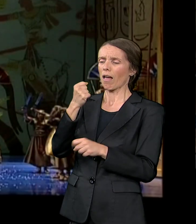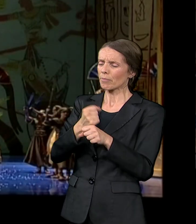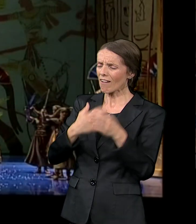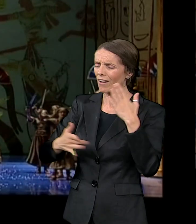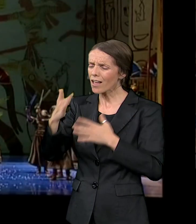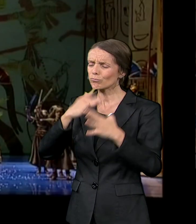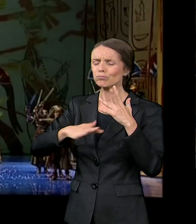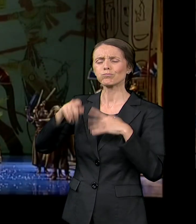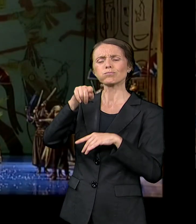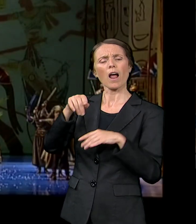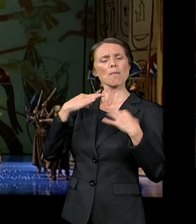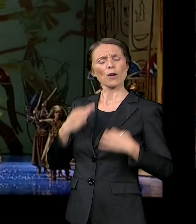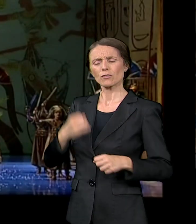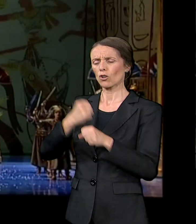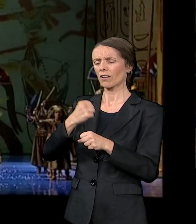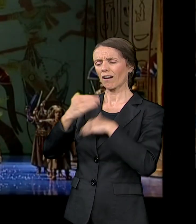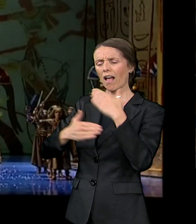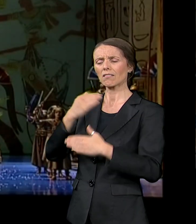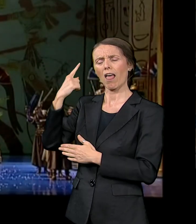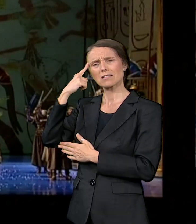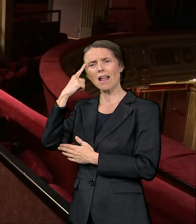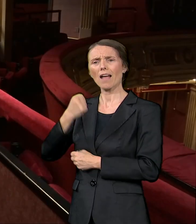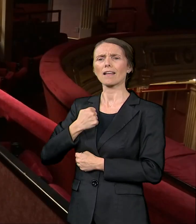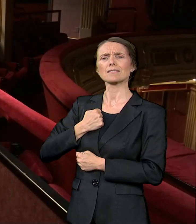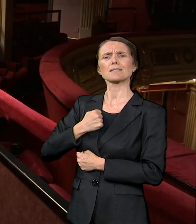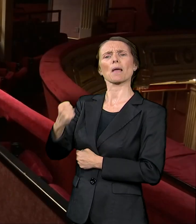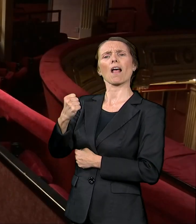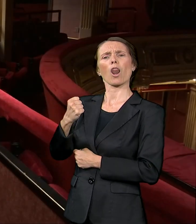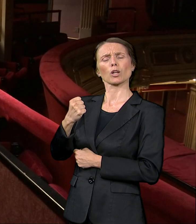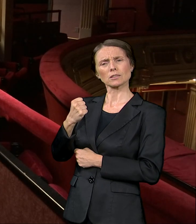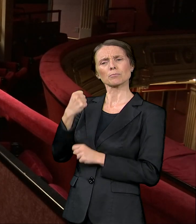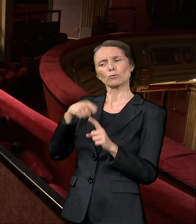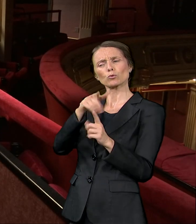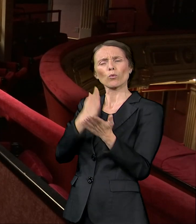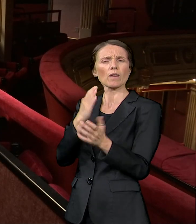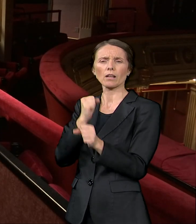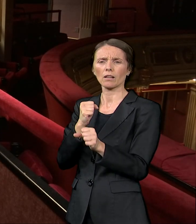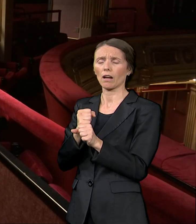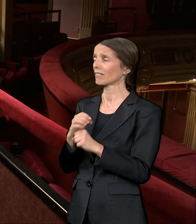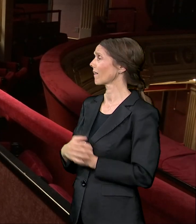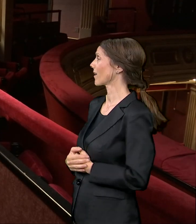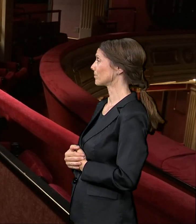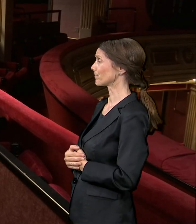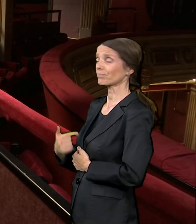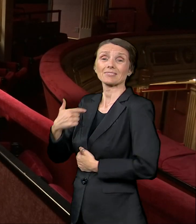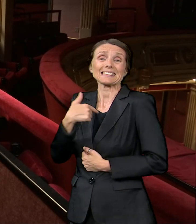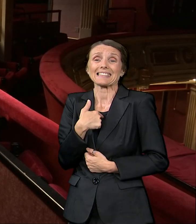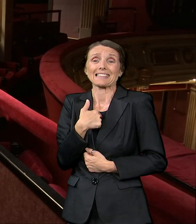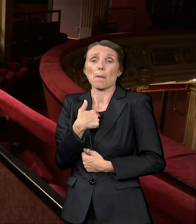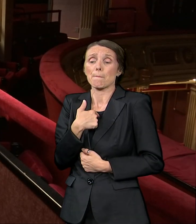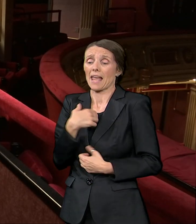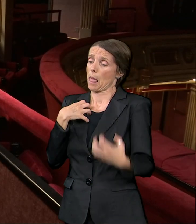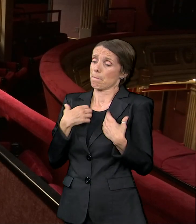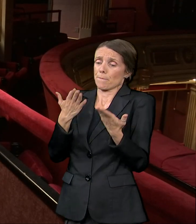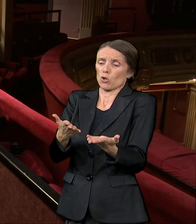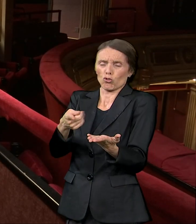staze obojila znanjem, smelošću i radom. Meni je uvek pozorište bilo život, ne kuća u kojoj